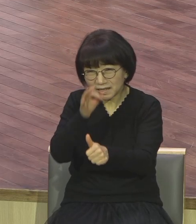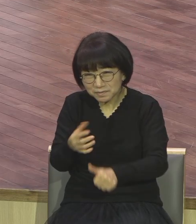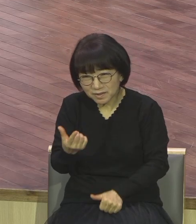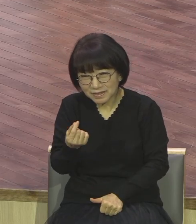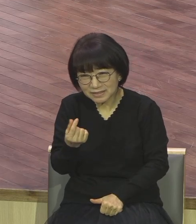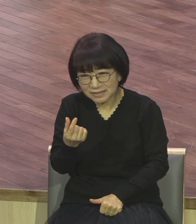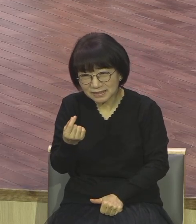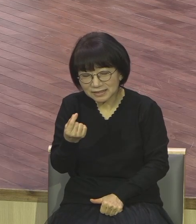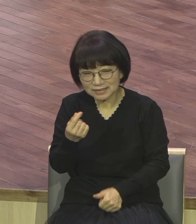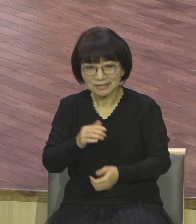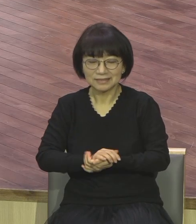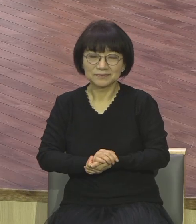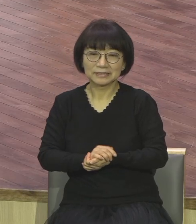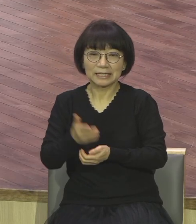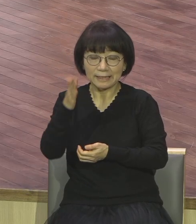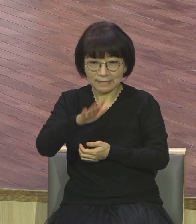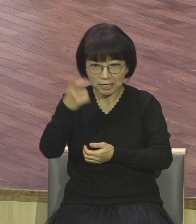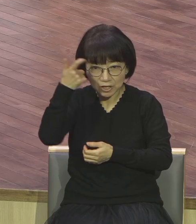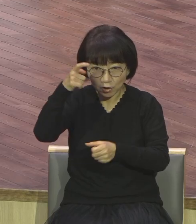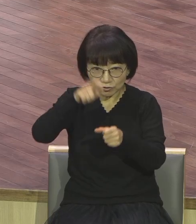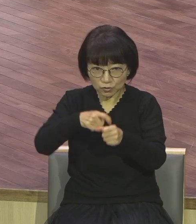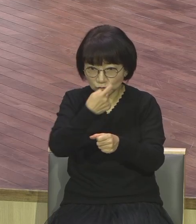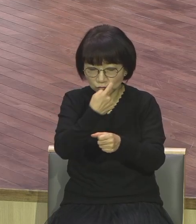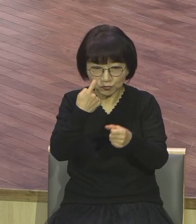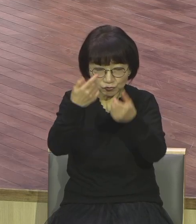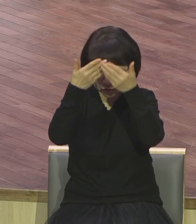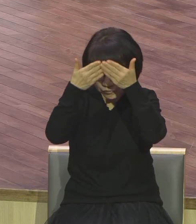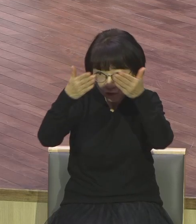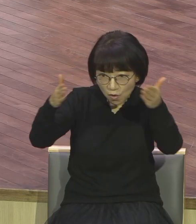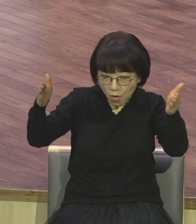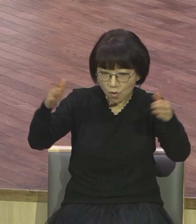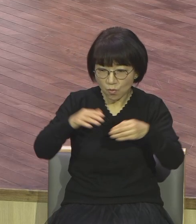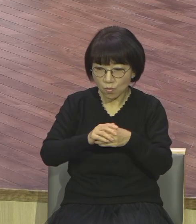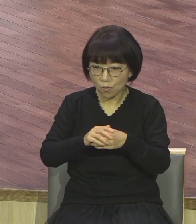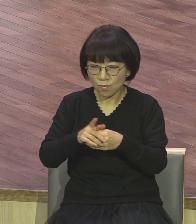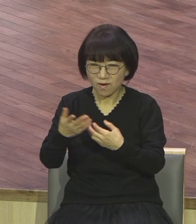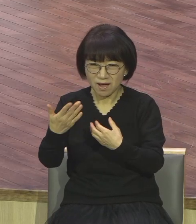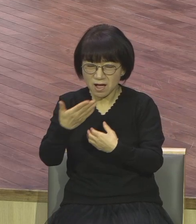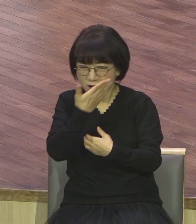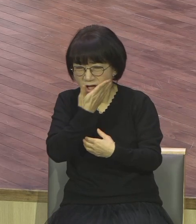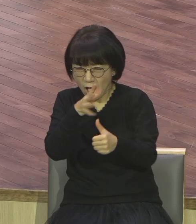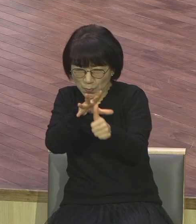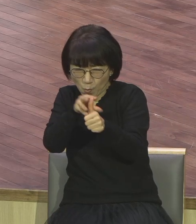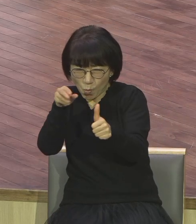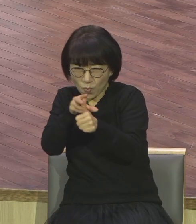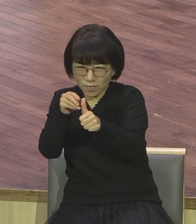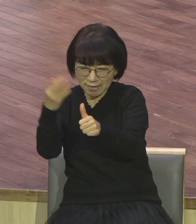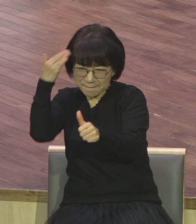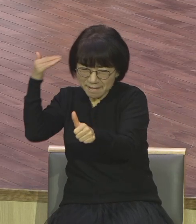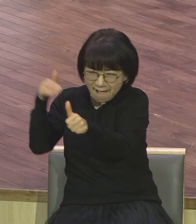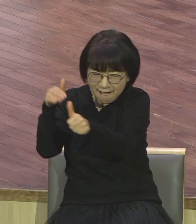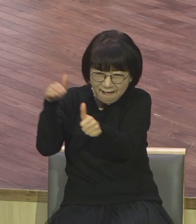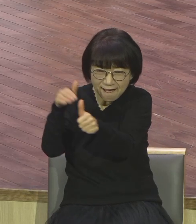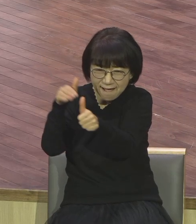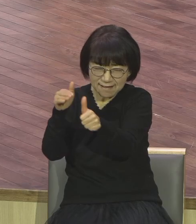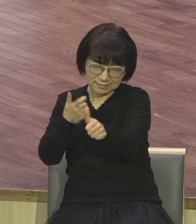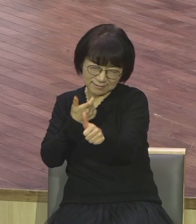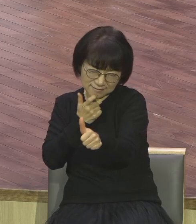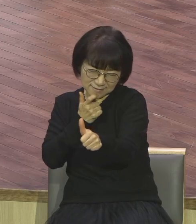영적인 눈을 열고 보면요 오히려 그 가라지가 있기 때문에 계속해서 괴롭게 하기 때문에 계속